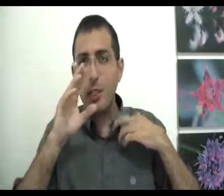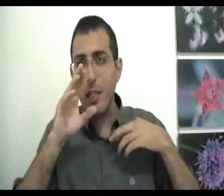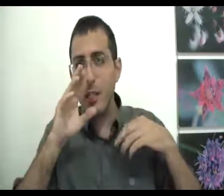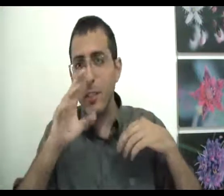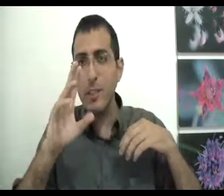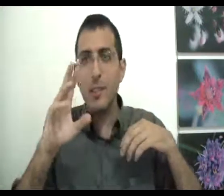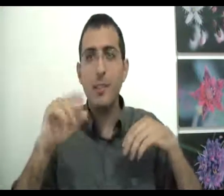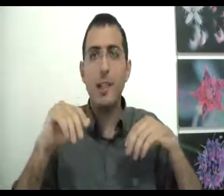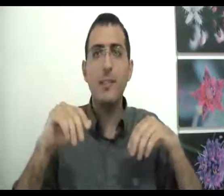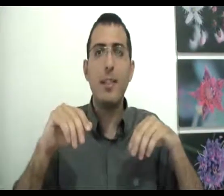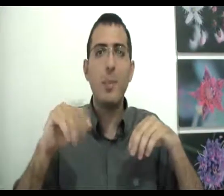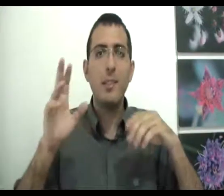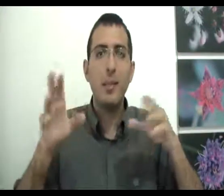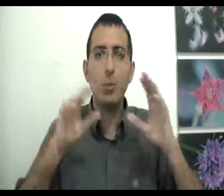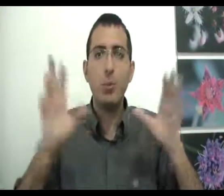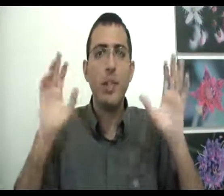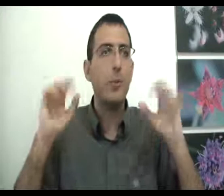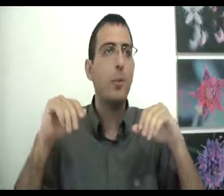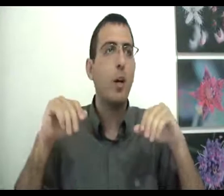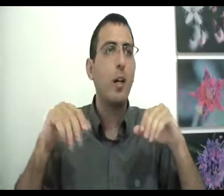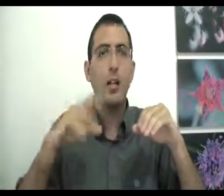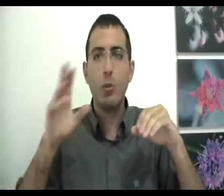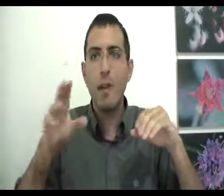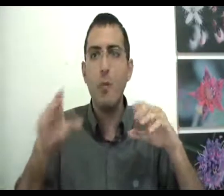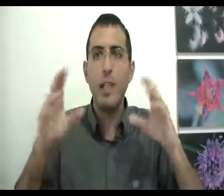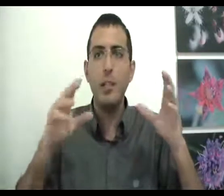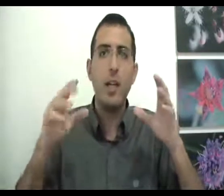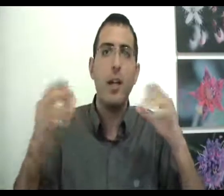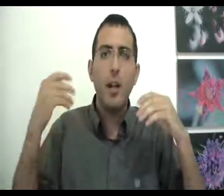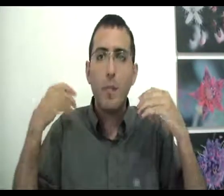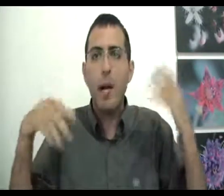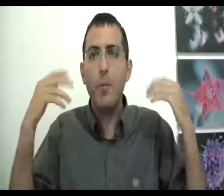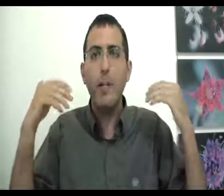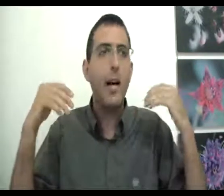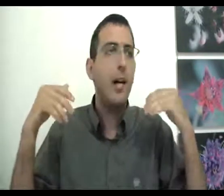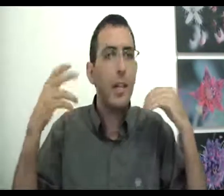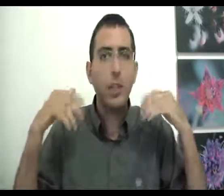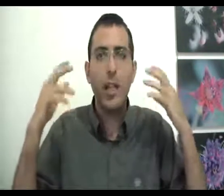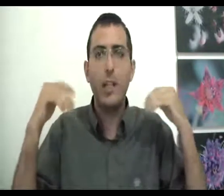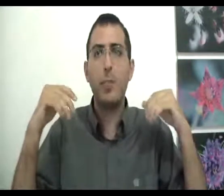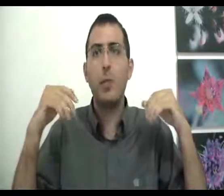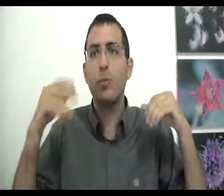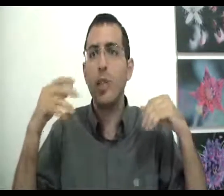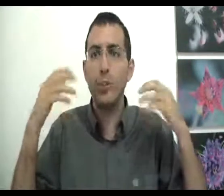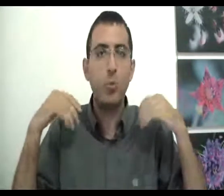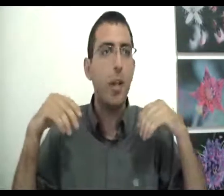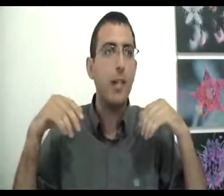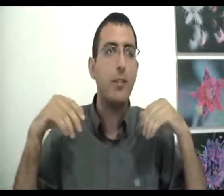שינסה להיזכר באיזה משהו שהוא יודע שבטוח קרה לדוגמה הוא יודע שפעם הוא היה שנה אחת פחות הוא יודע שהוא נולד